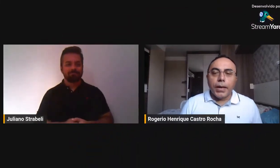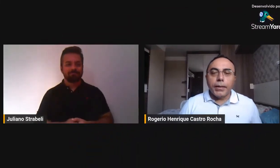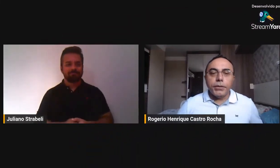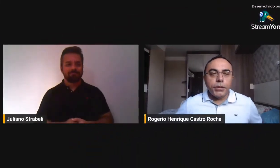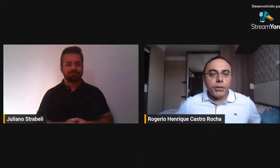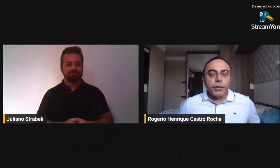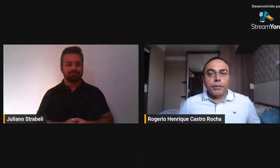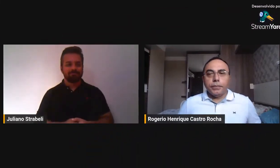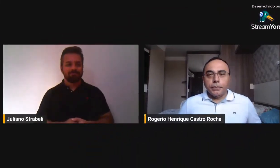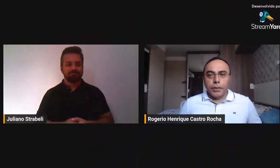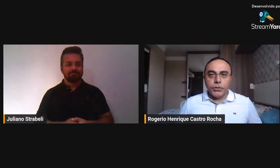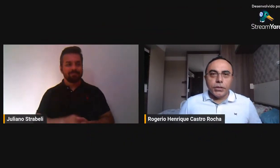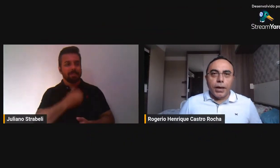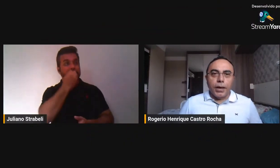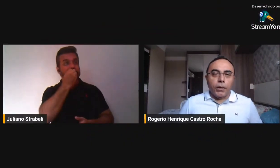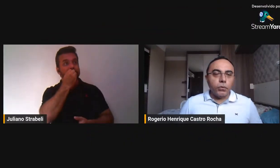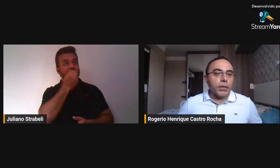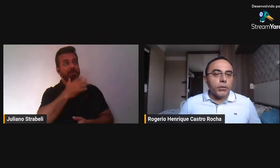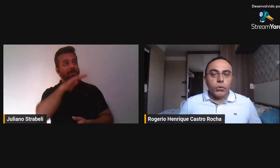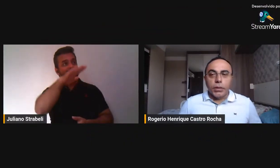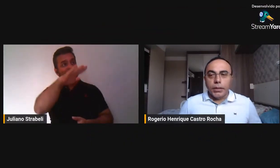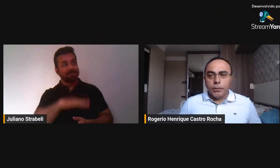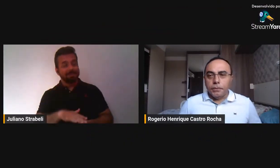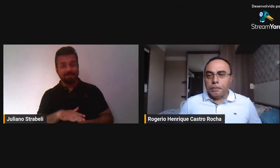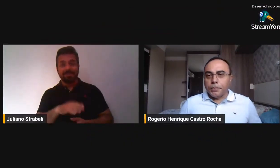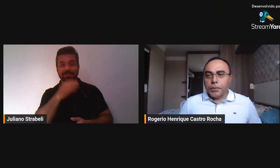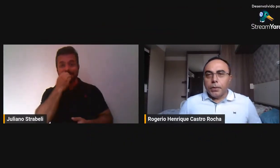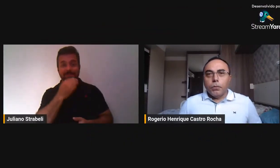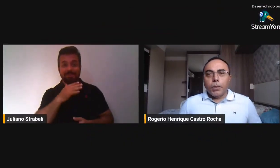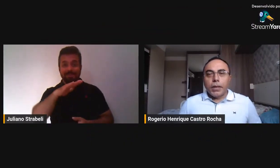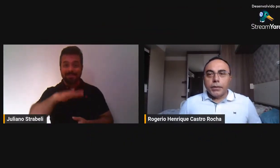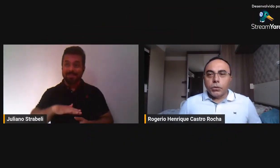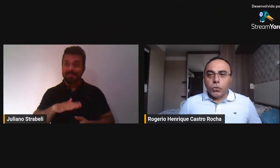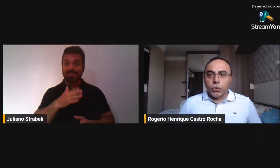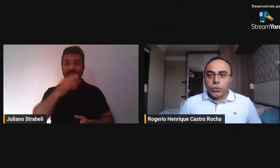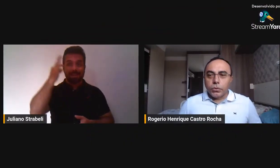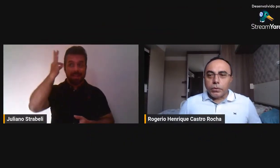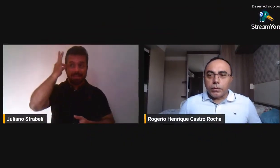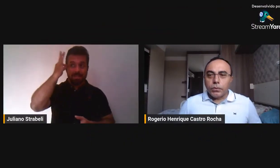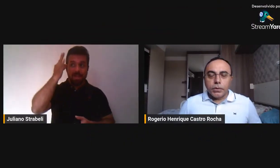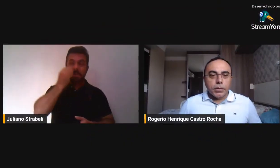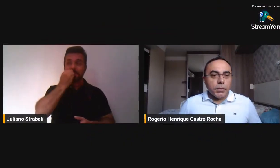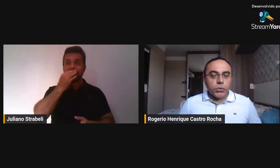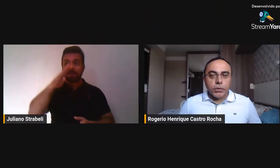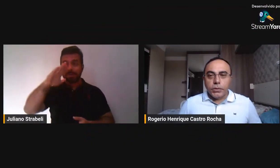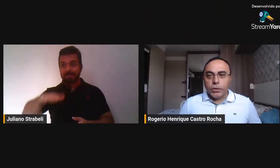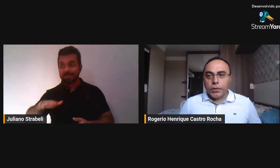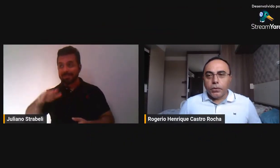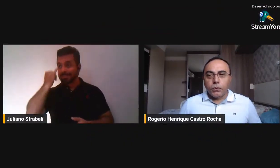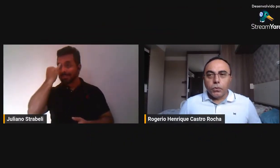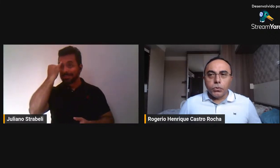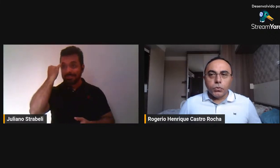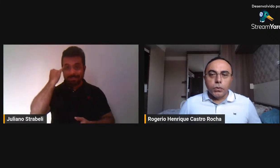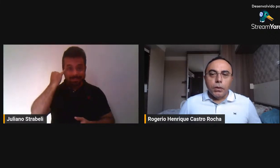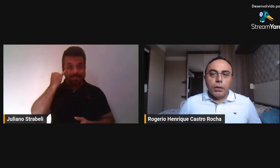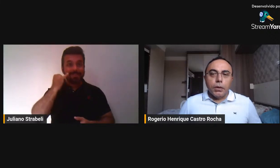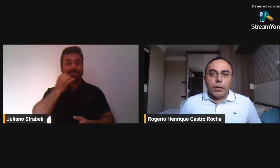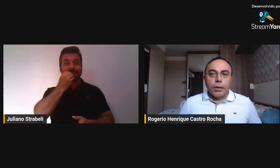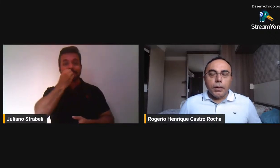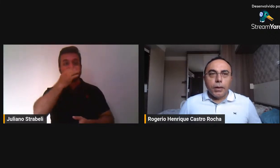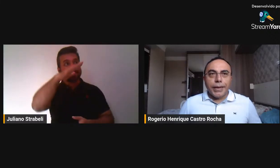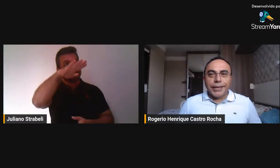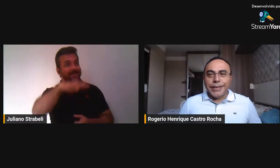Boa tarde, Reginaldo, boa tarde, Juliano. Boa tarde a todos, todas as pessoas que estão aqui conosco.